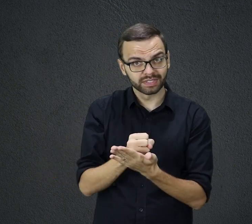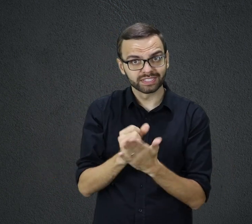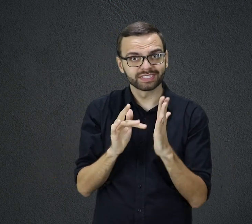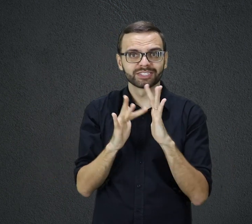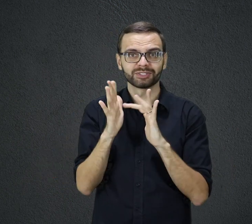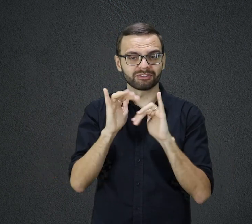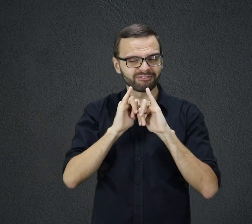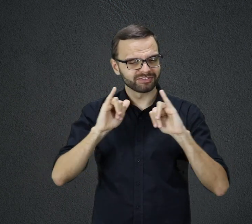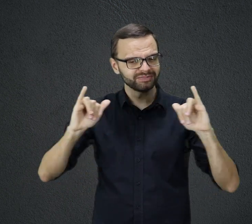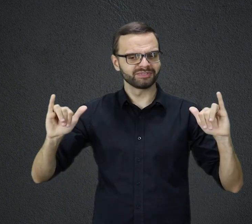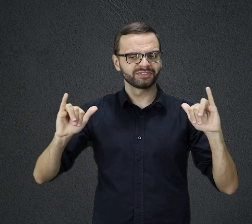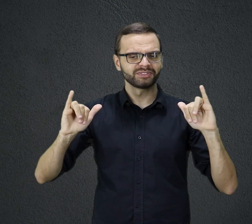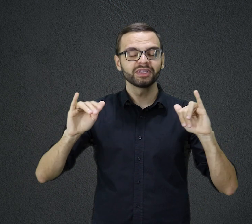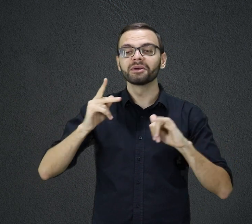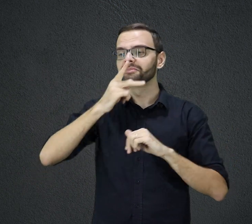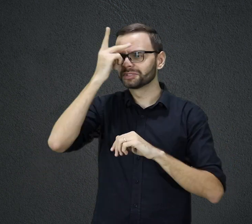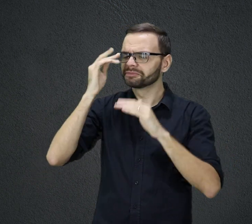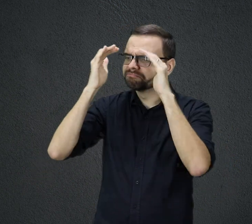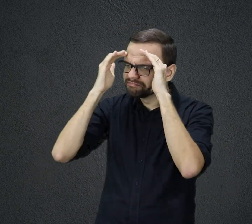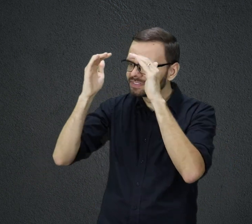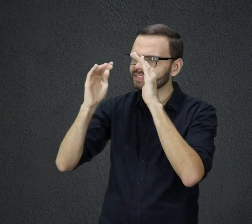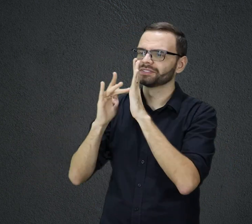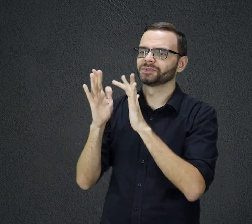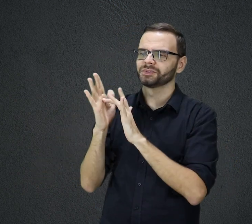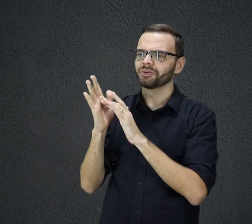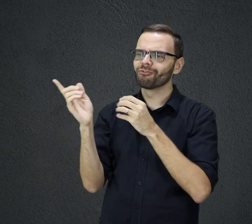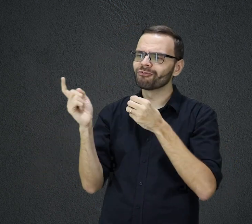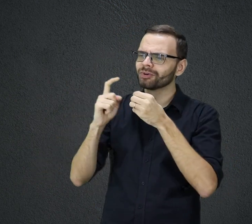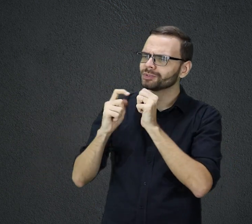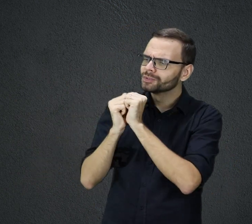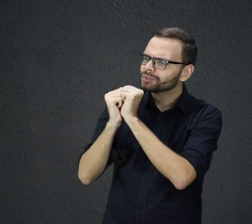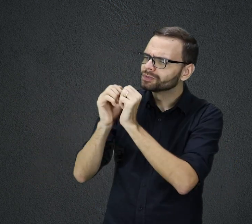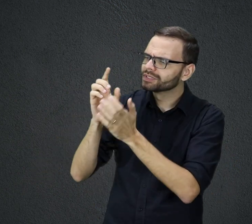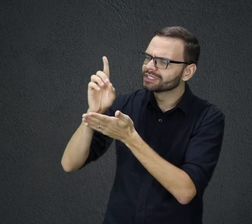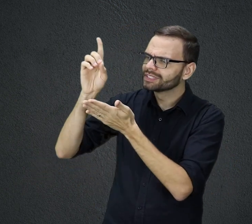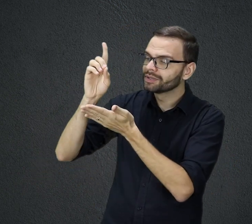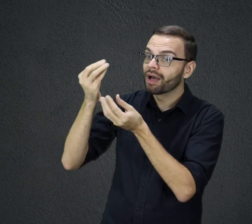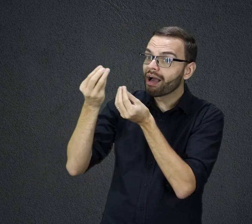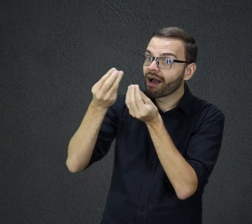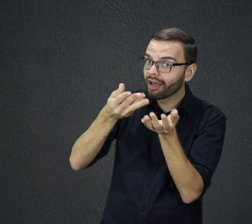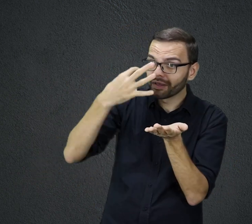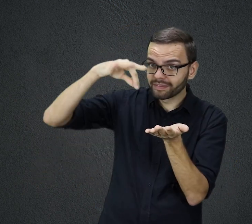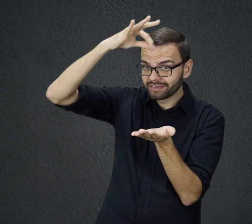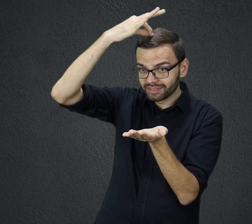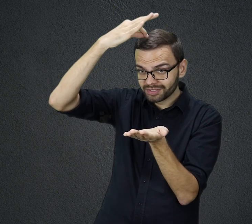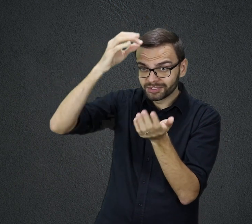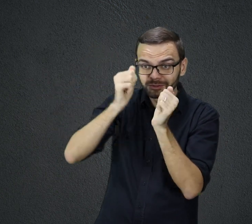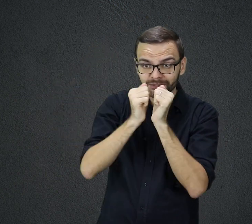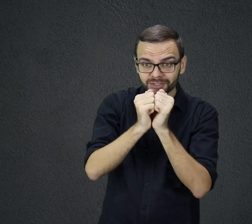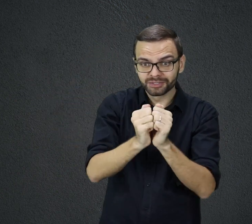seus seguidores que quando voltasse ao Pai, enviaria o Espírito Santo para ficar com eles e guiá-los. Está em